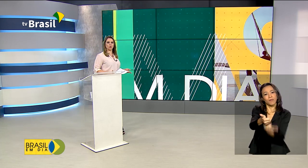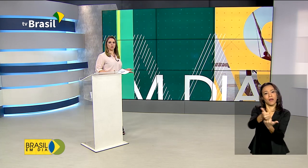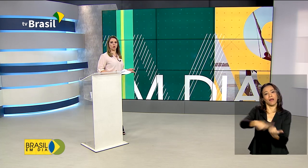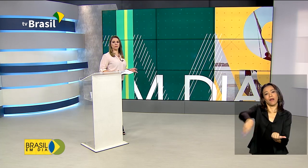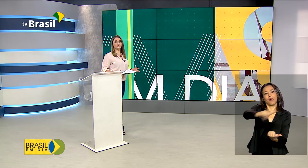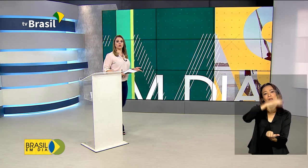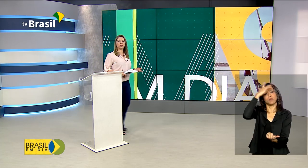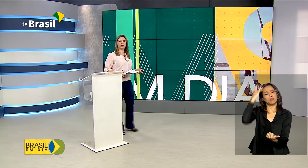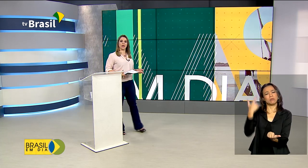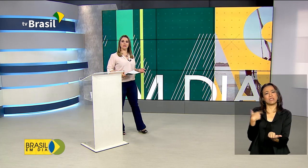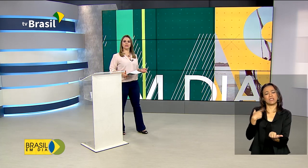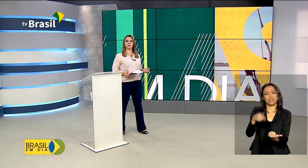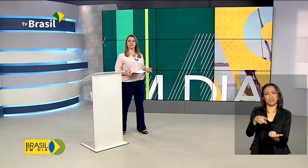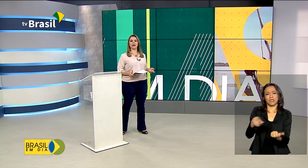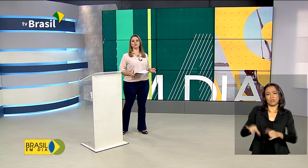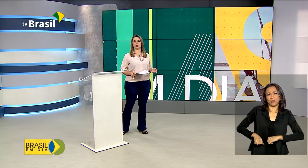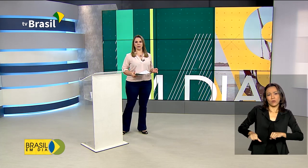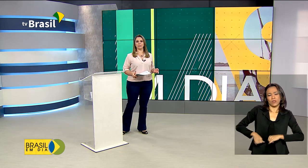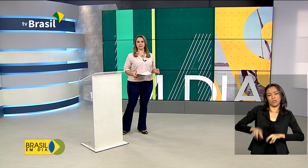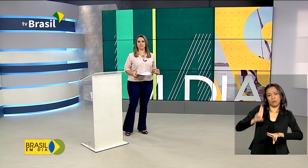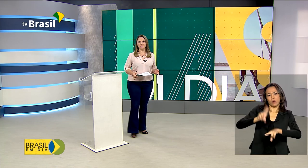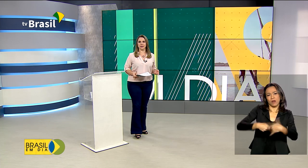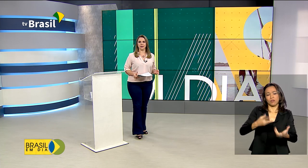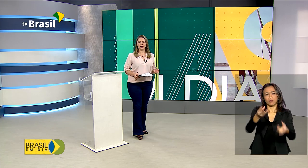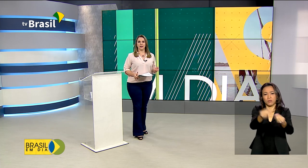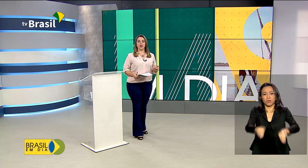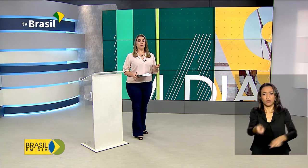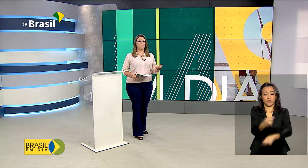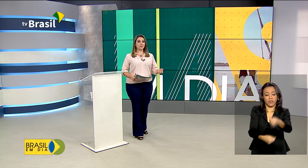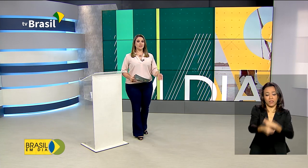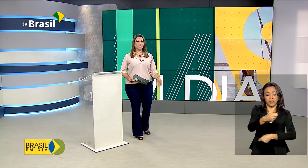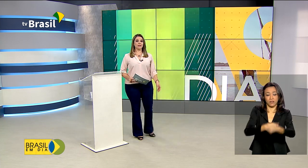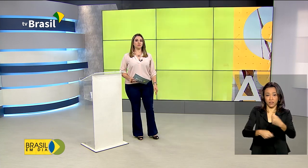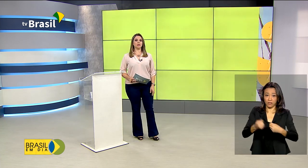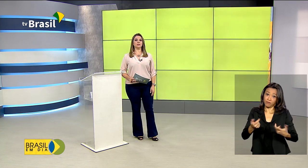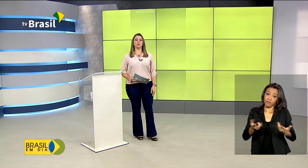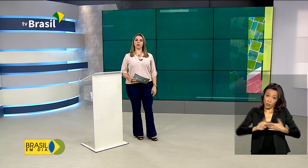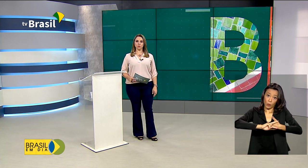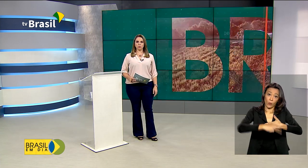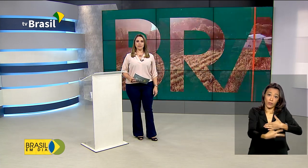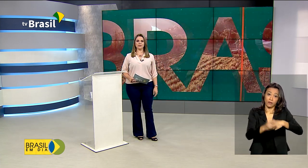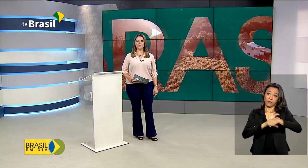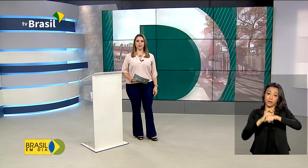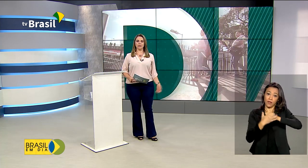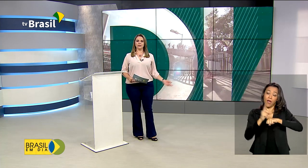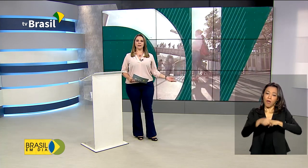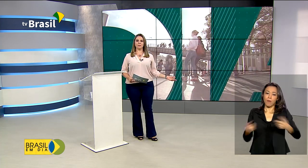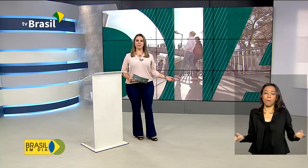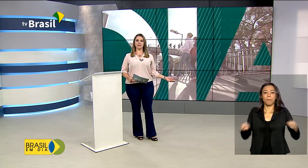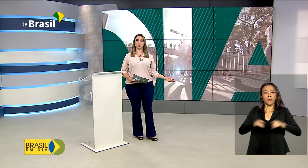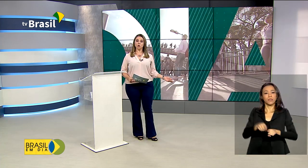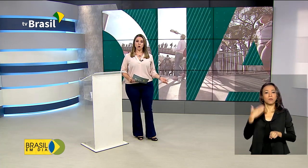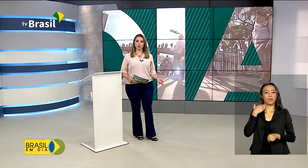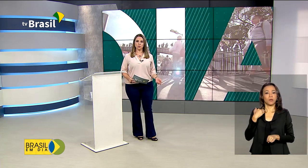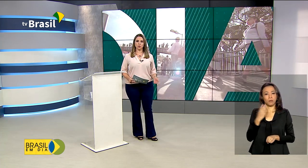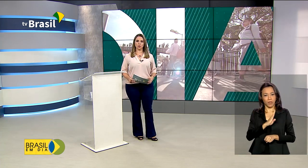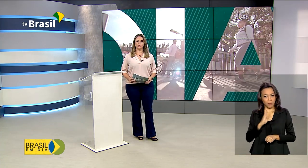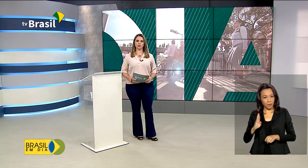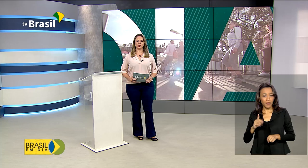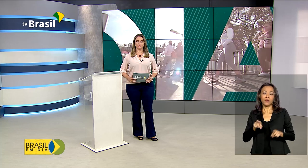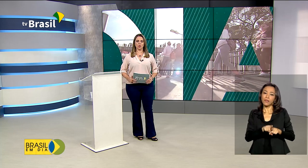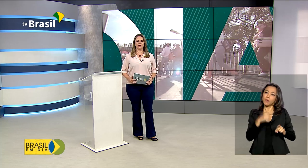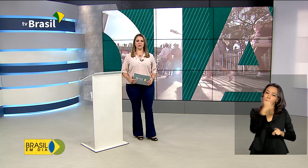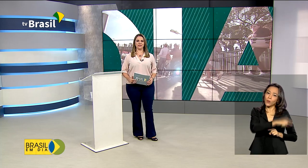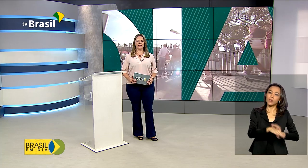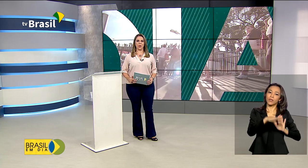efeitos econômicos e sociais causados pela pandemia. É uma parceria da Fundação Banco do Brasil e da campanha Todos por